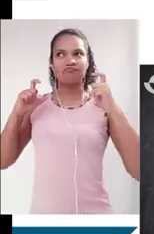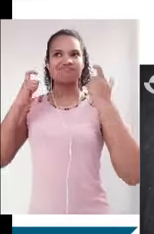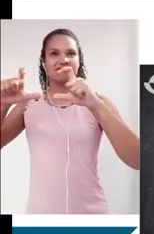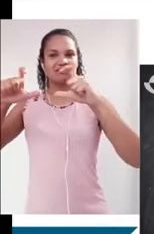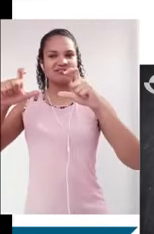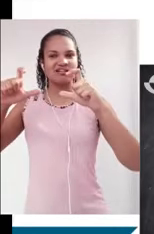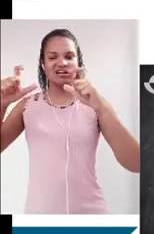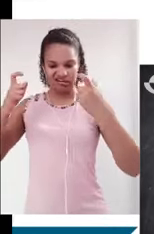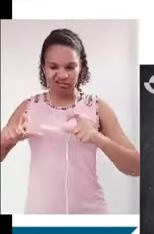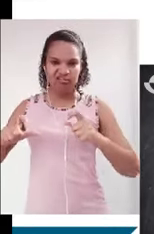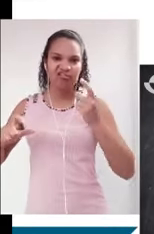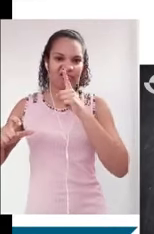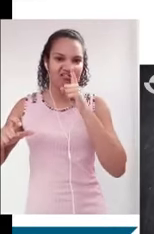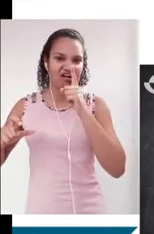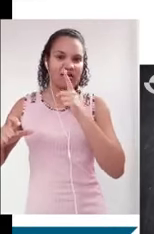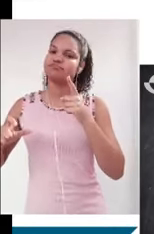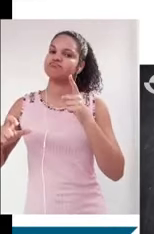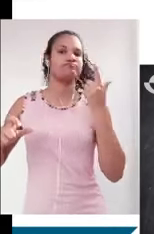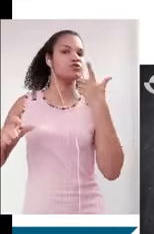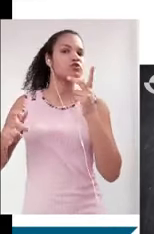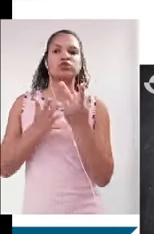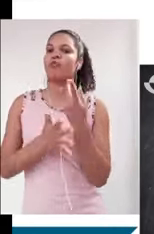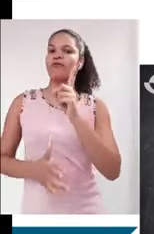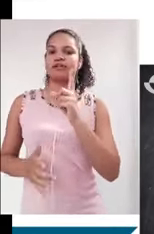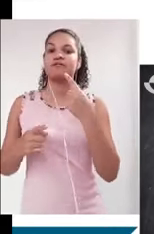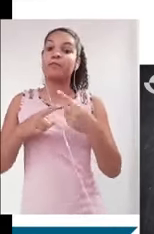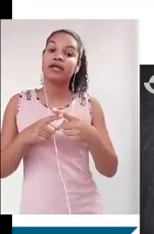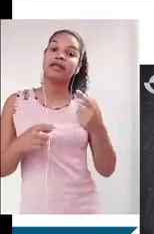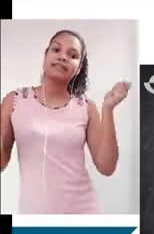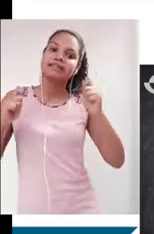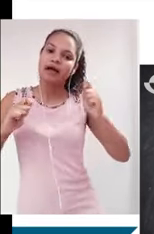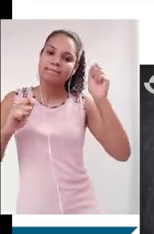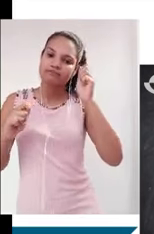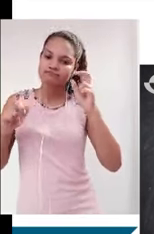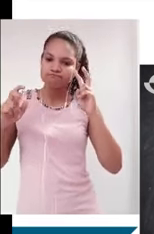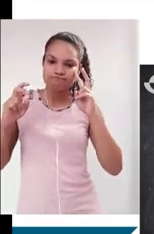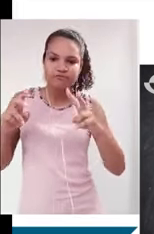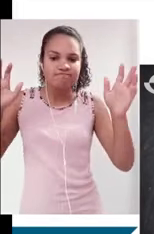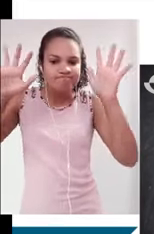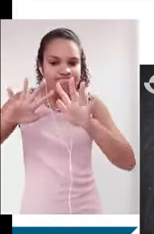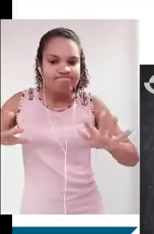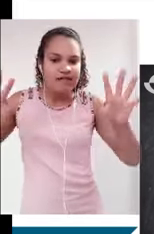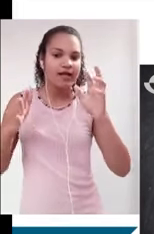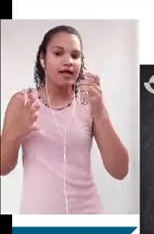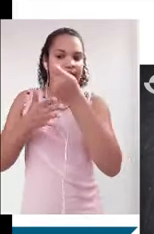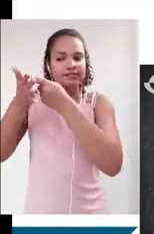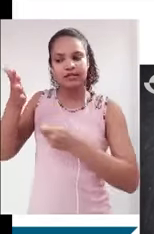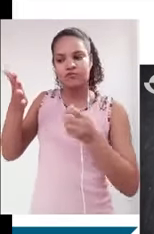outro fica muito precário, ela é basicamente sanada, porque você consegue olhar para a redação como um todo e estabelecer exatamente quais são as